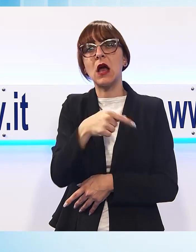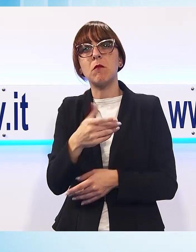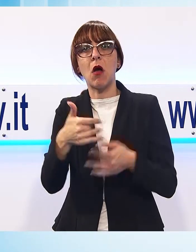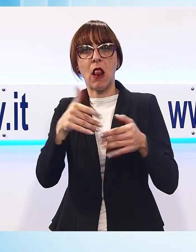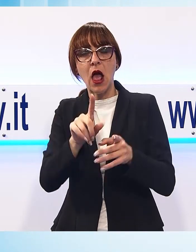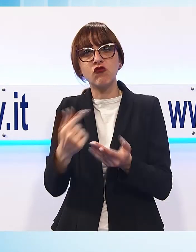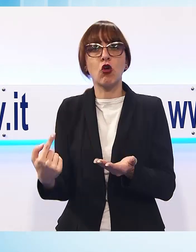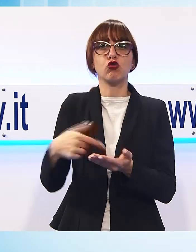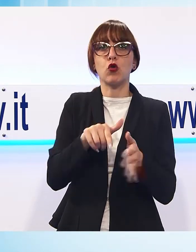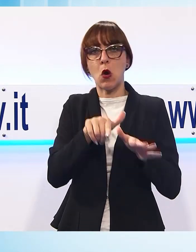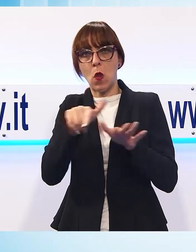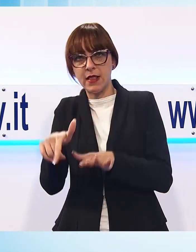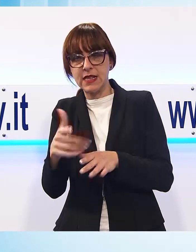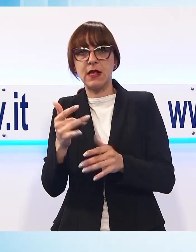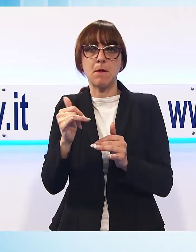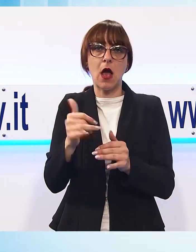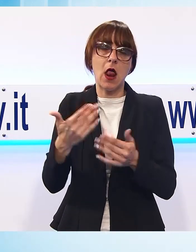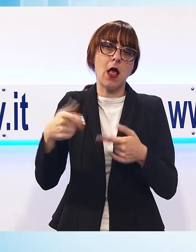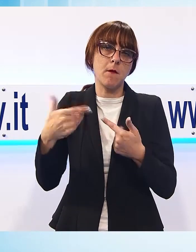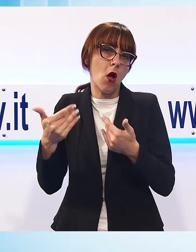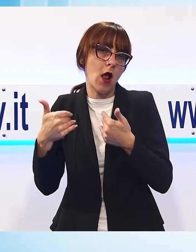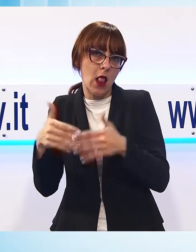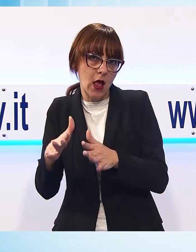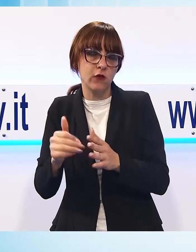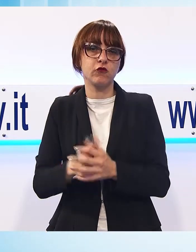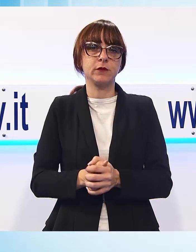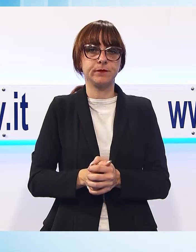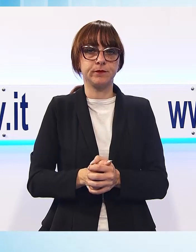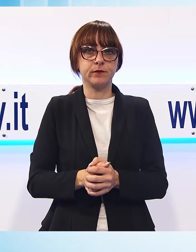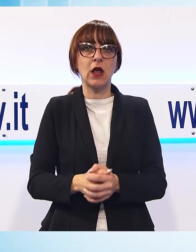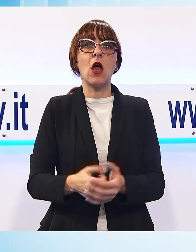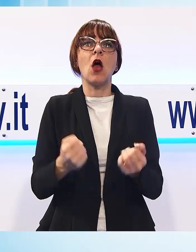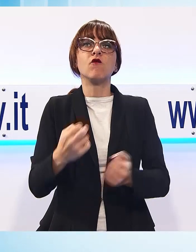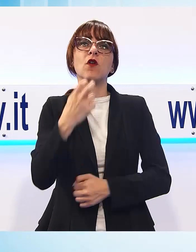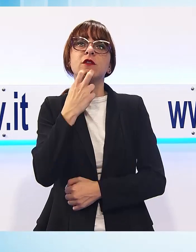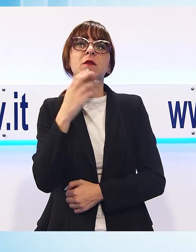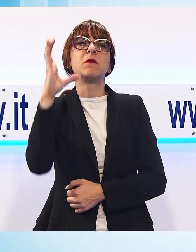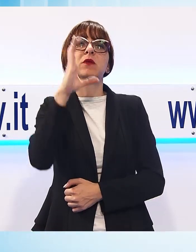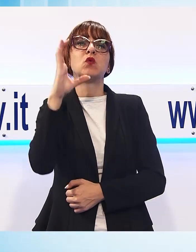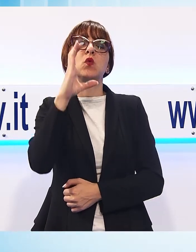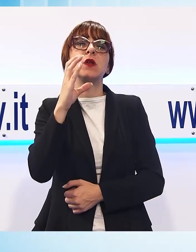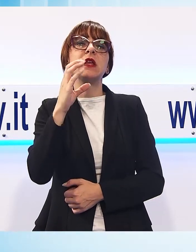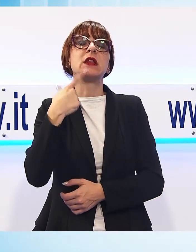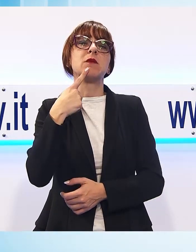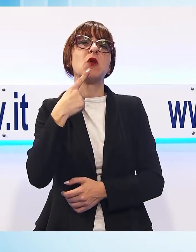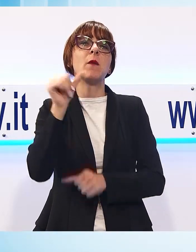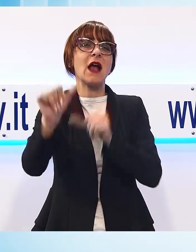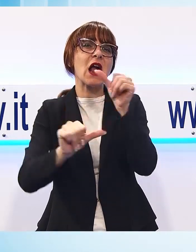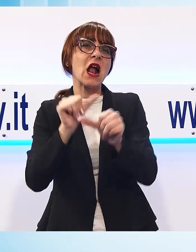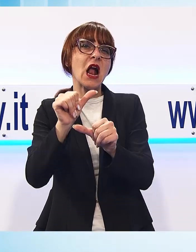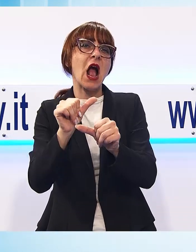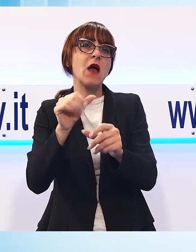Forte dei Marmi, secondo Corchia, è l'emblema di un turismo che sta cambiando verso una sempre maggiore internazionalità.